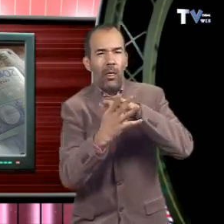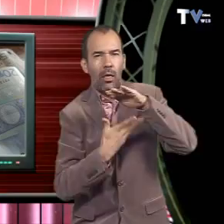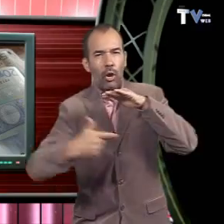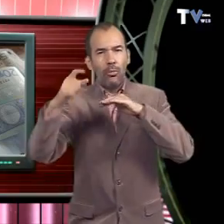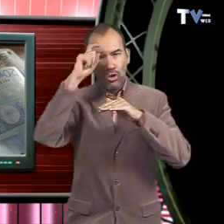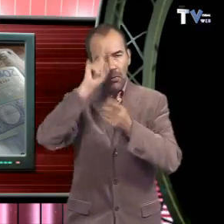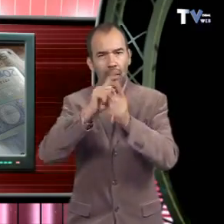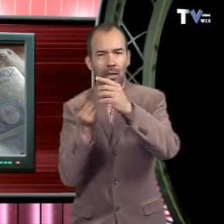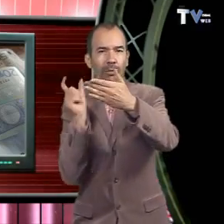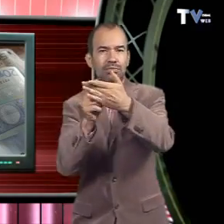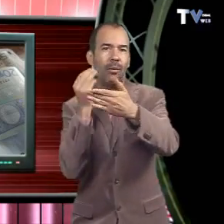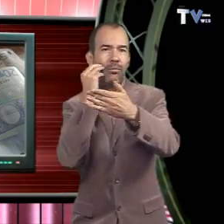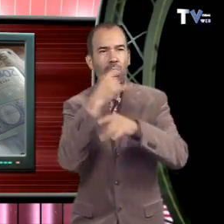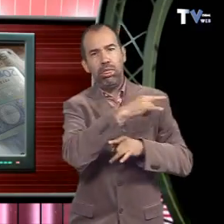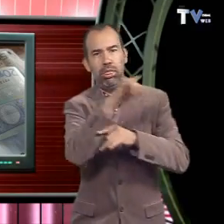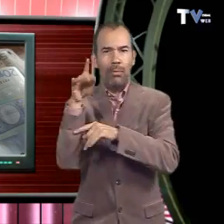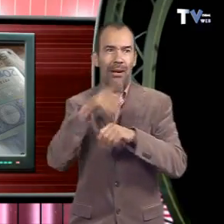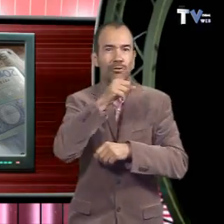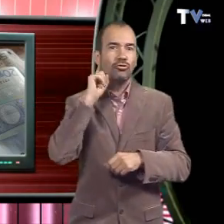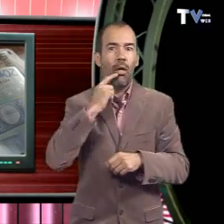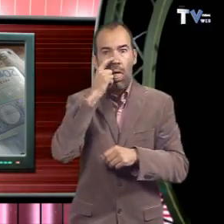Gràcies. Gràcies. Gràcies. Gràcies.